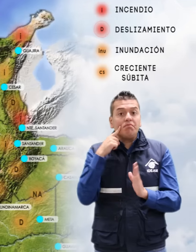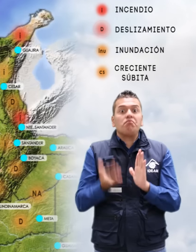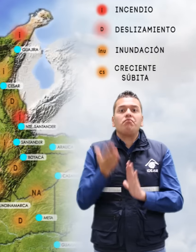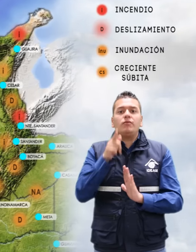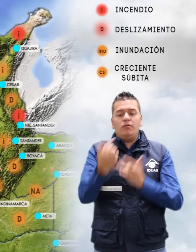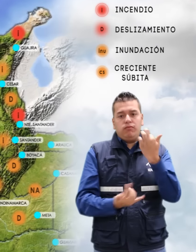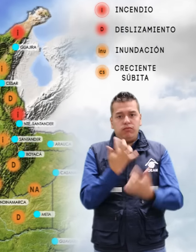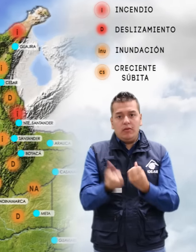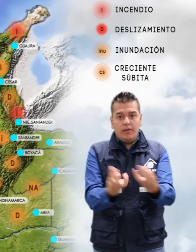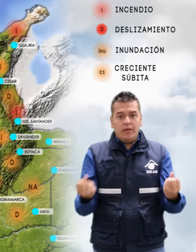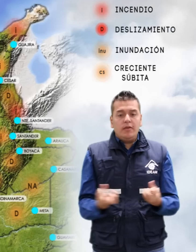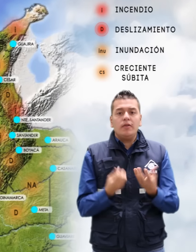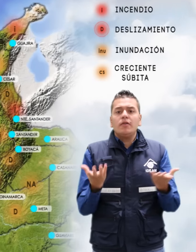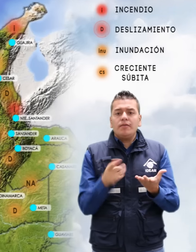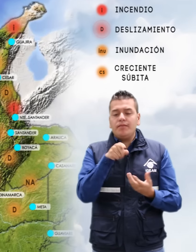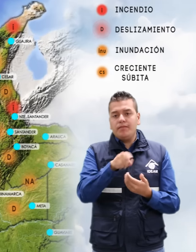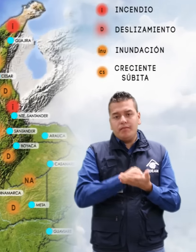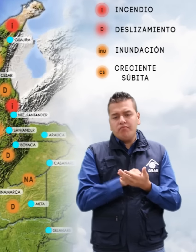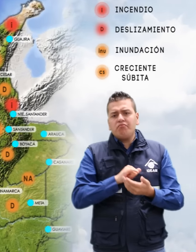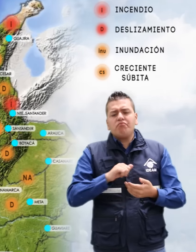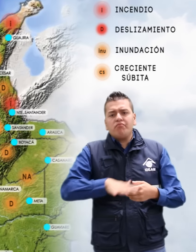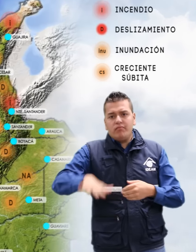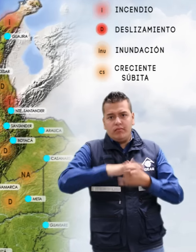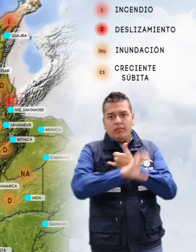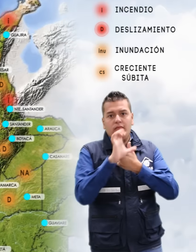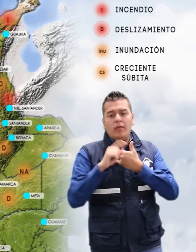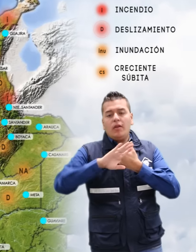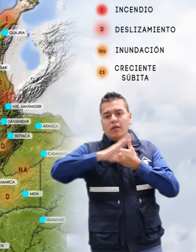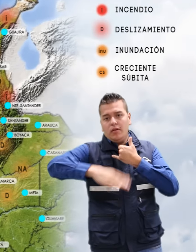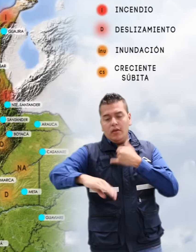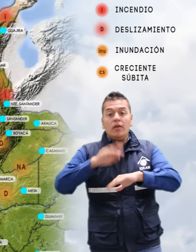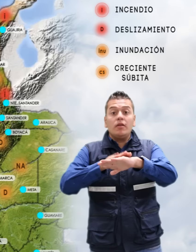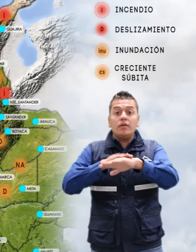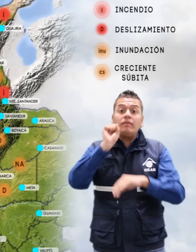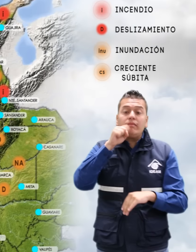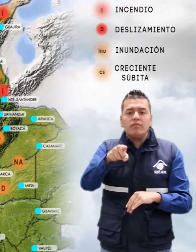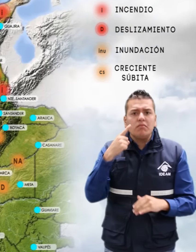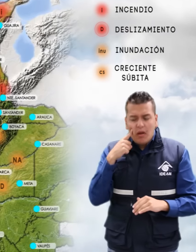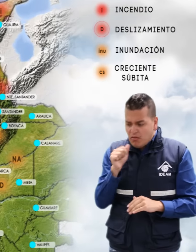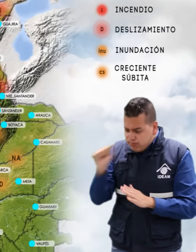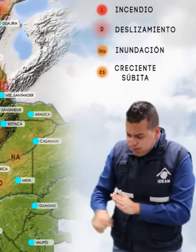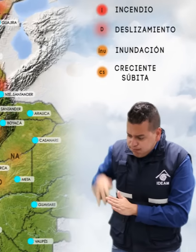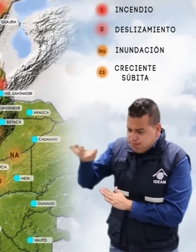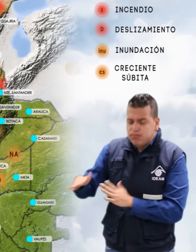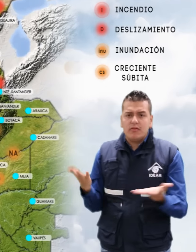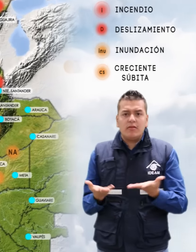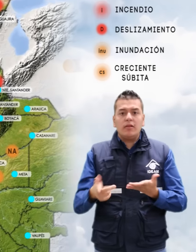incendios de la cobertura vegetal en sectores de la región Caribe y Andina Alerta naranja por niveles altos en el río Meta